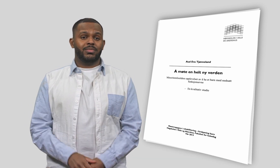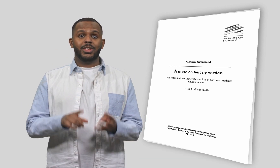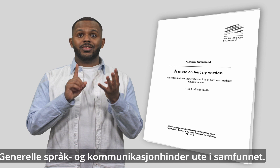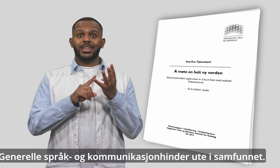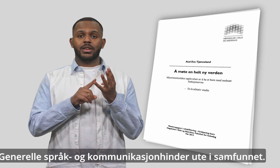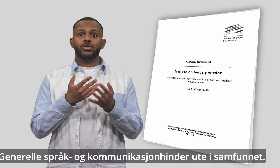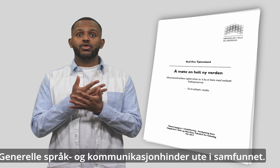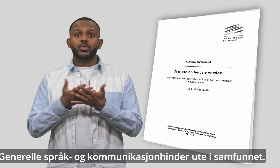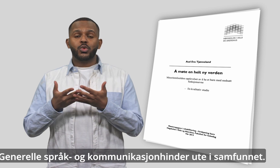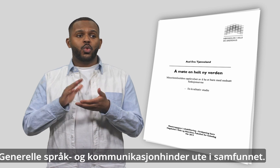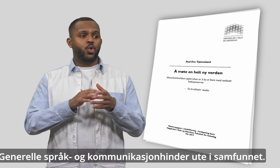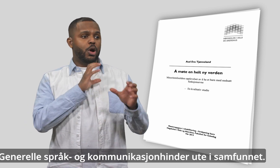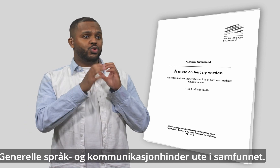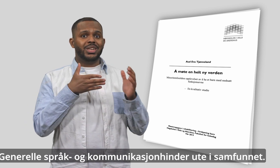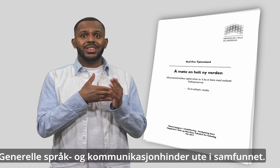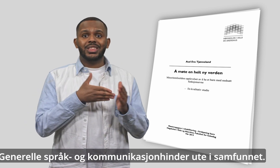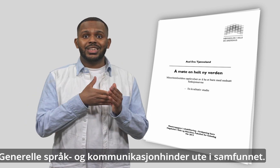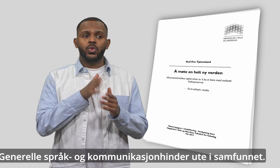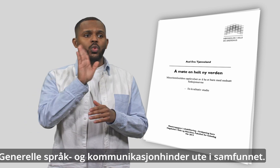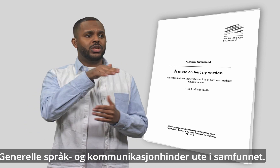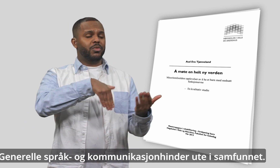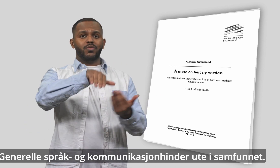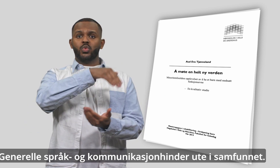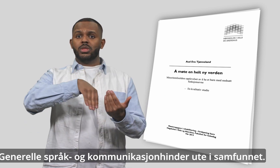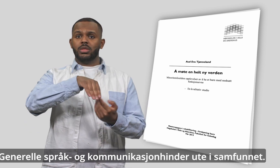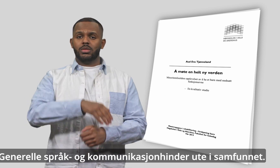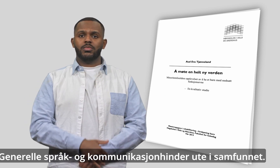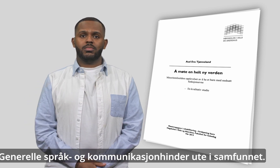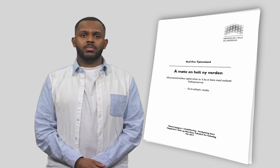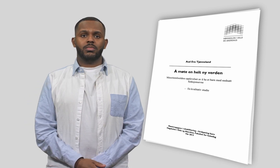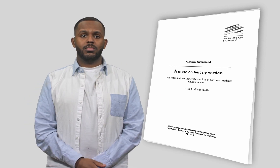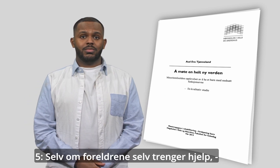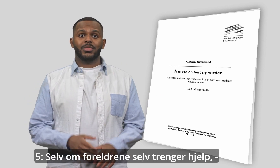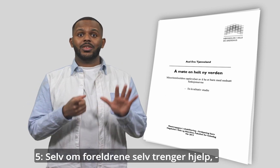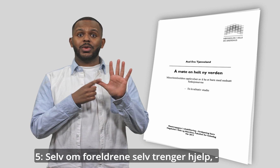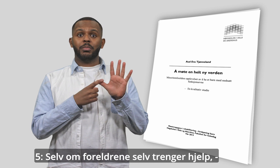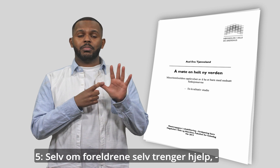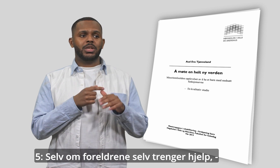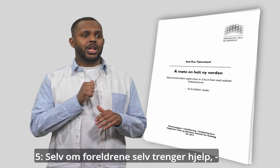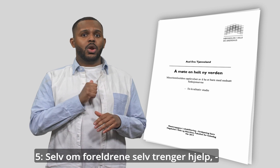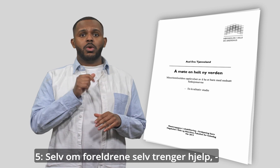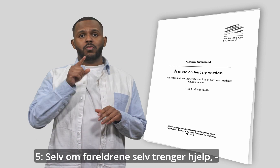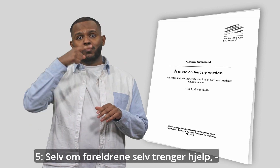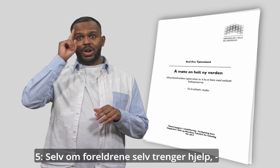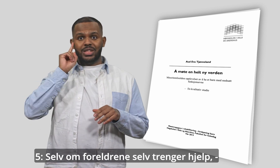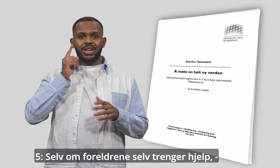4. Generelle språk-kommunikasjonshinder ute i samfunnet. 5. Selv om foreldrene selv trenger hjelp,